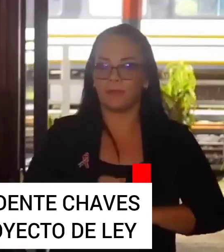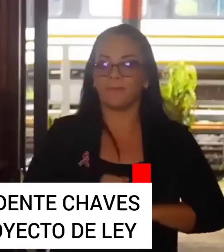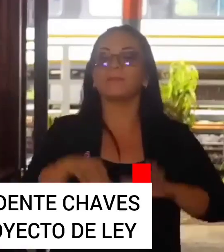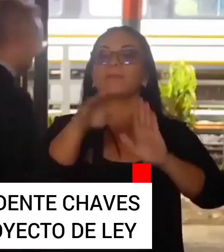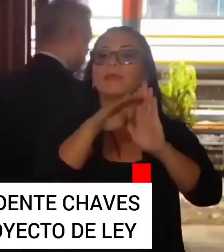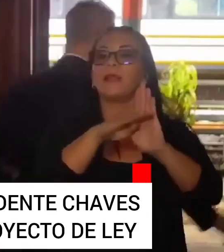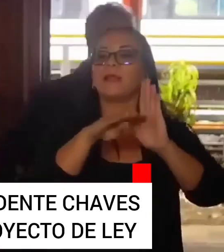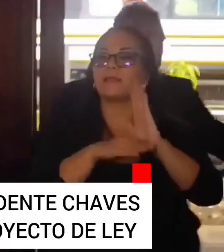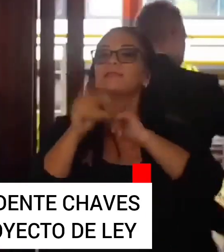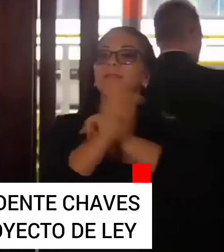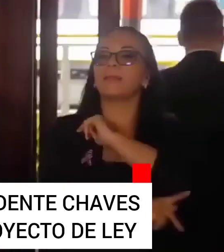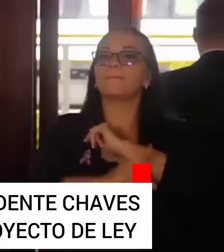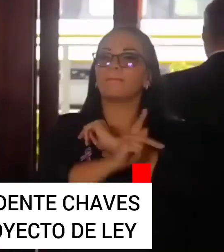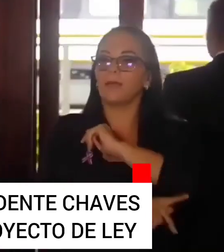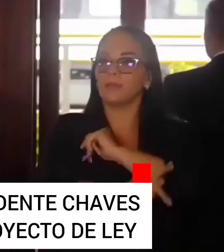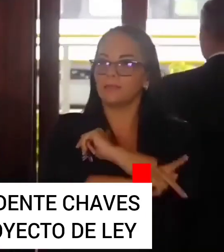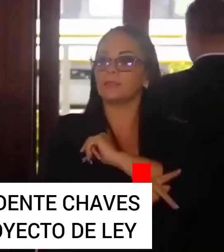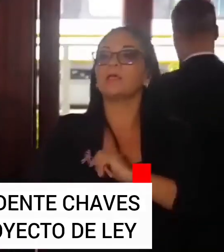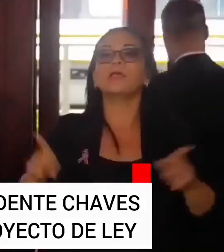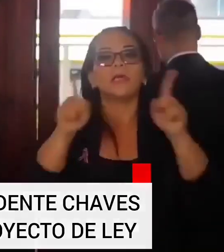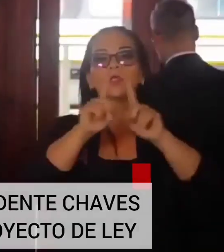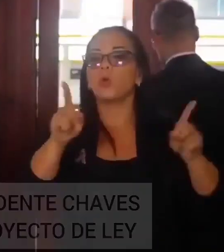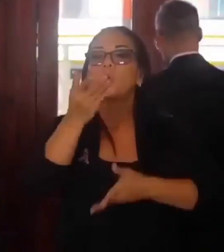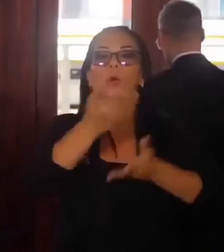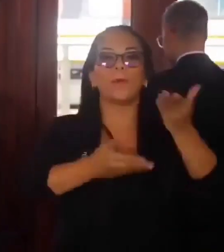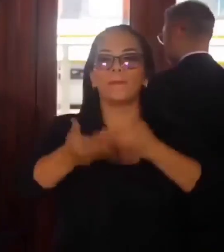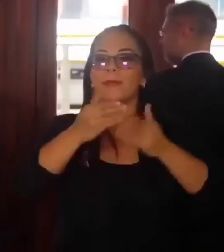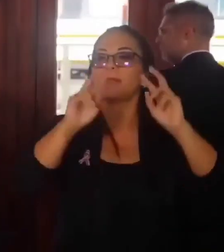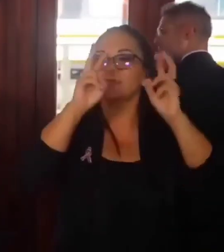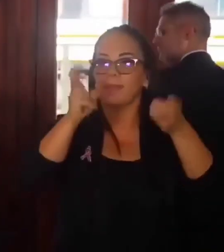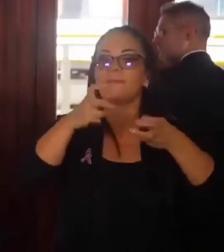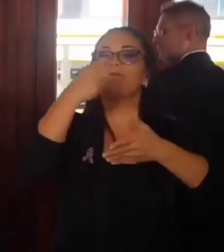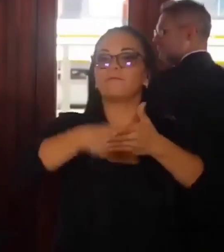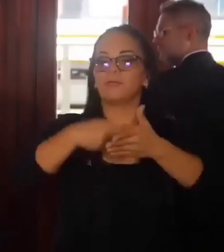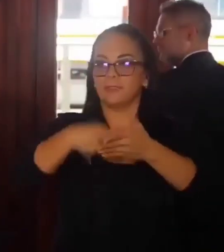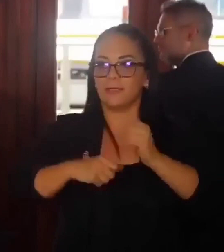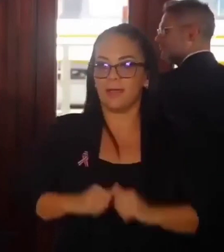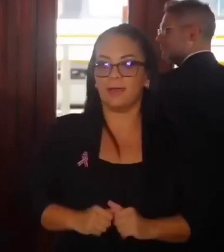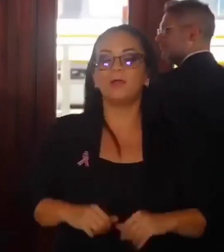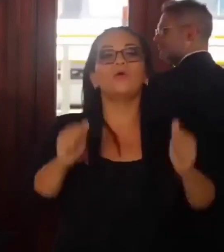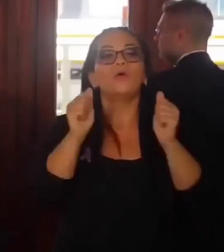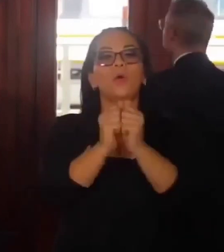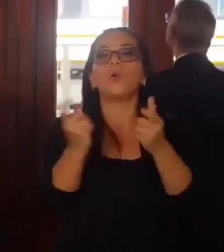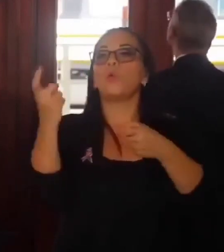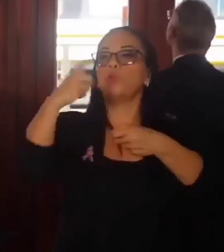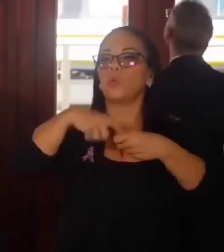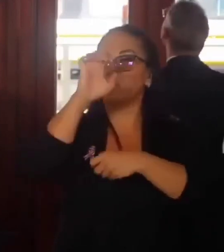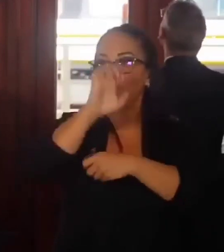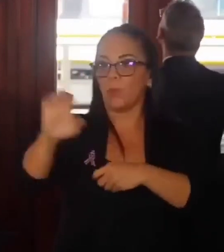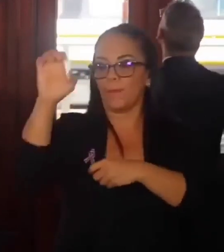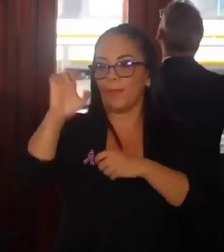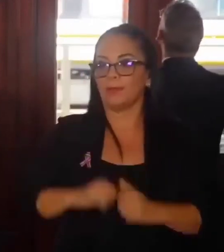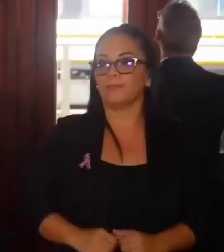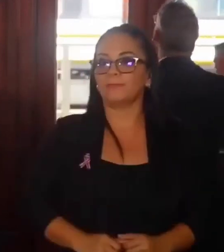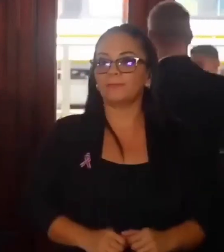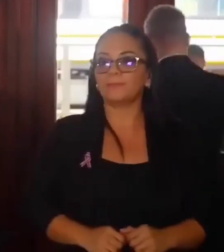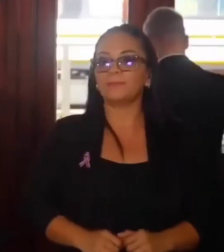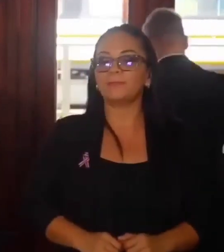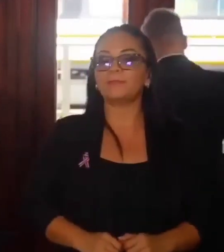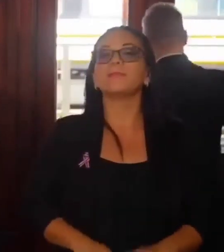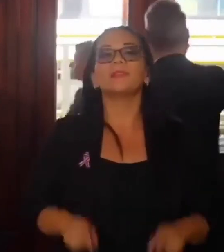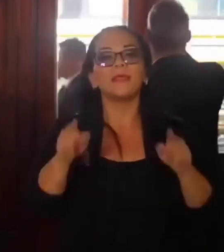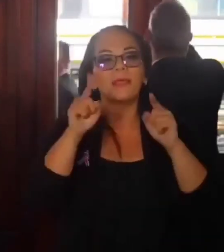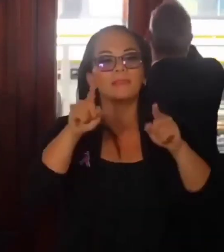la lista de países no cooperantes en materia fiscal con la Unión Europea. Esa es